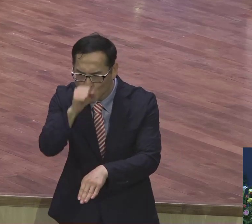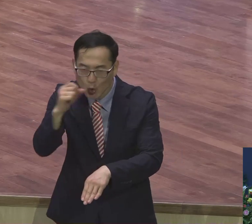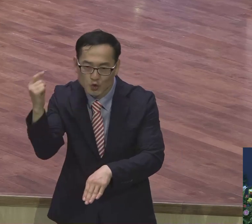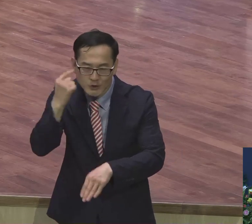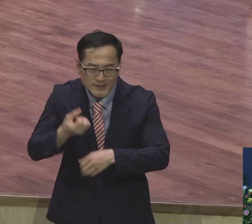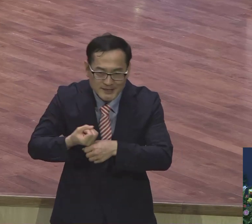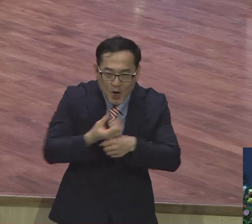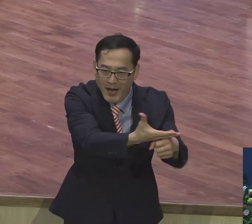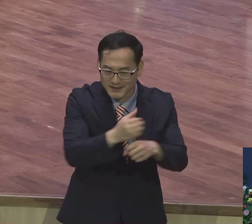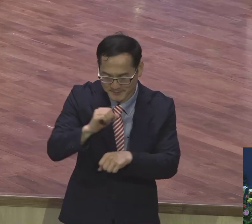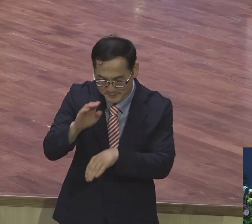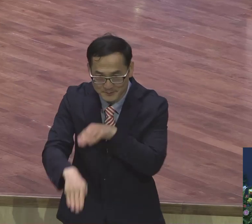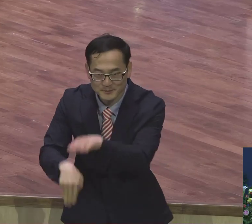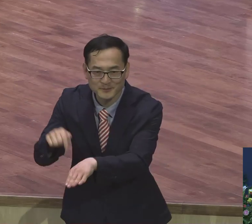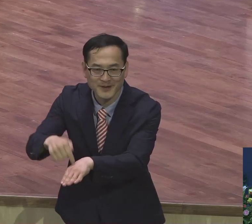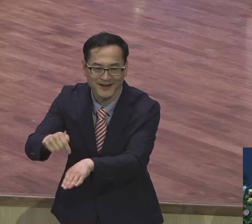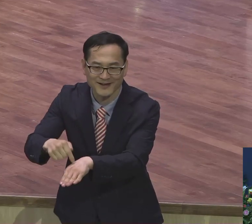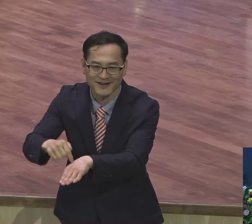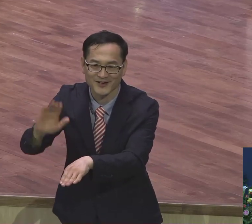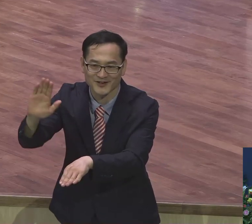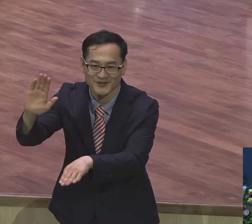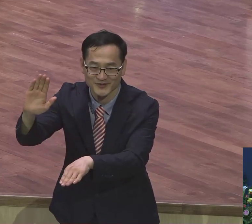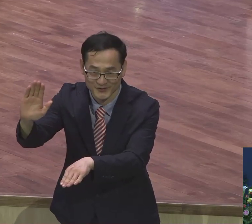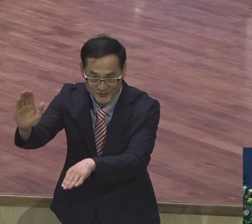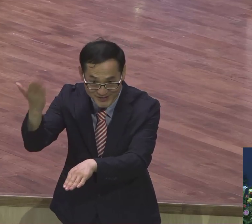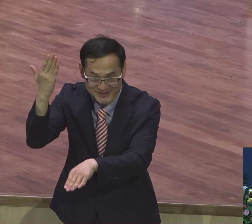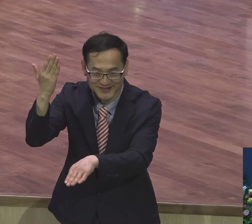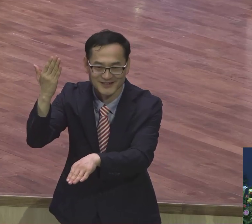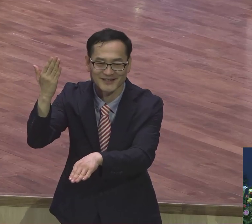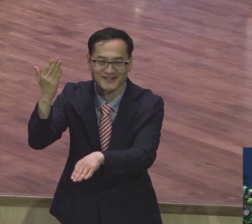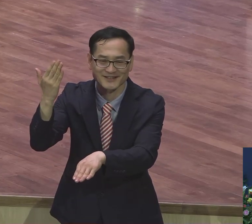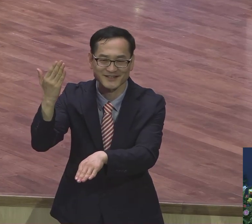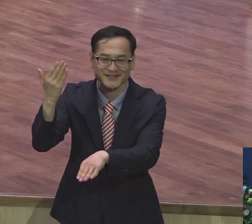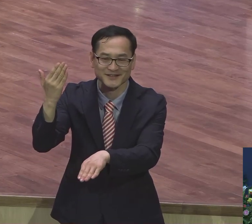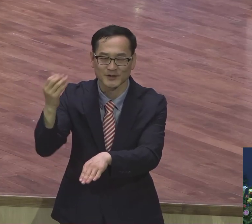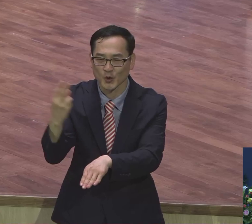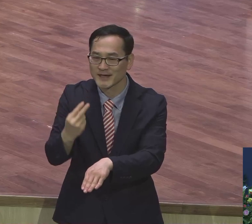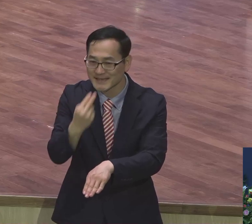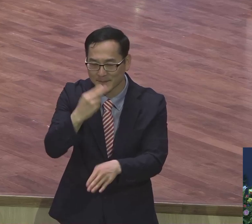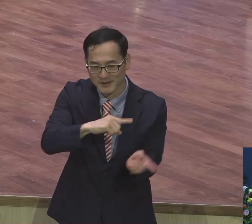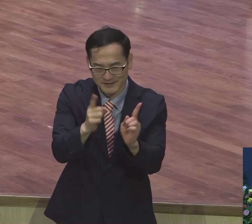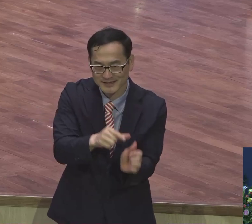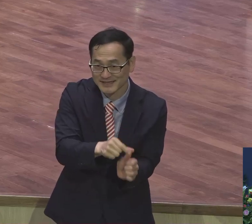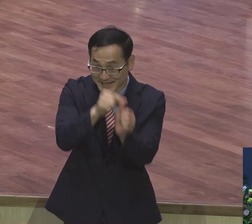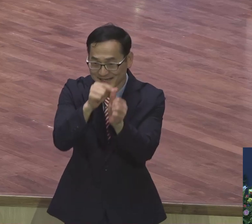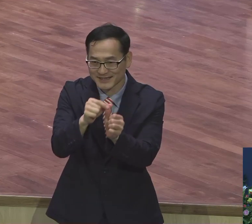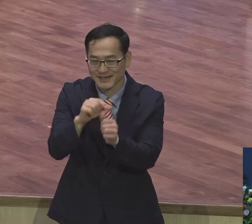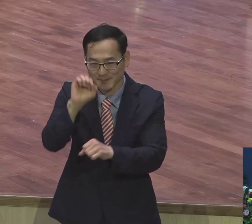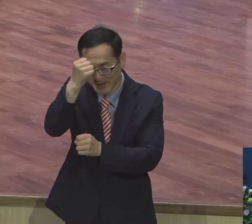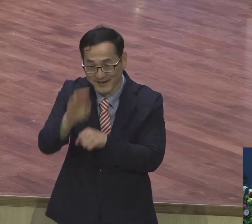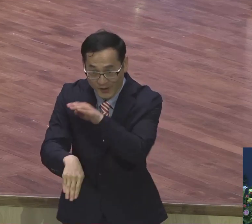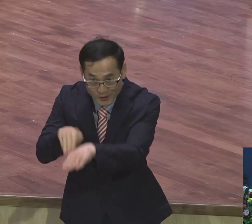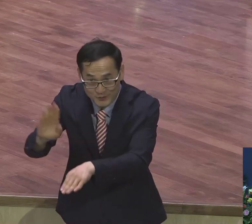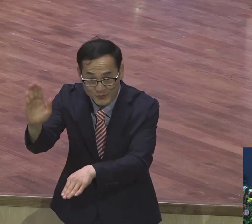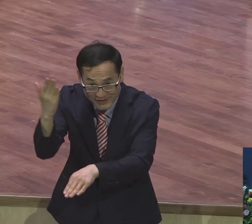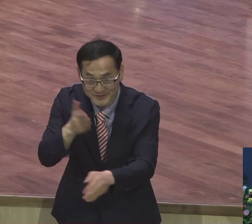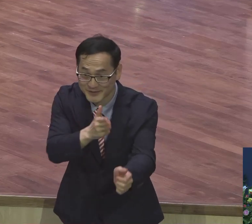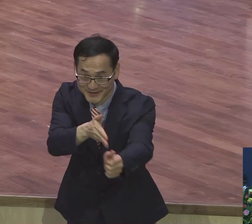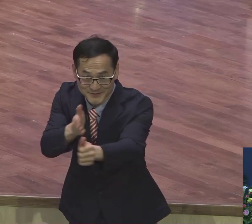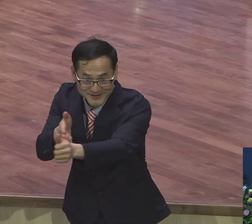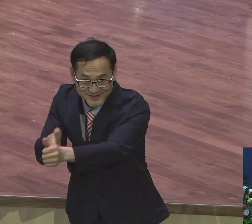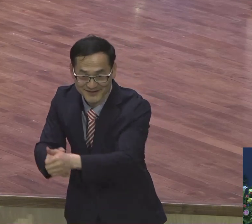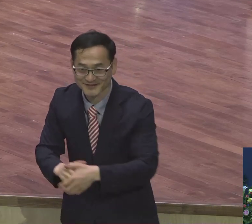소식을 전하는 최고 아름다운 그런 발걸음 생명 살리는 발검되기를 제물로 축복합니다.